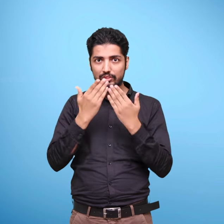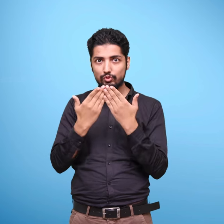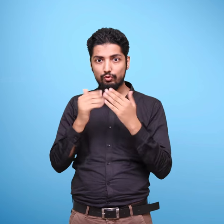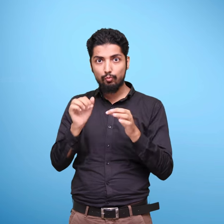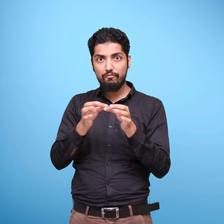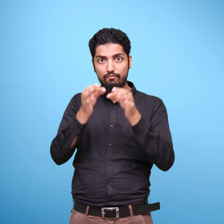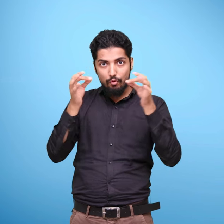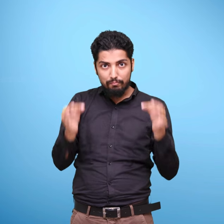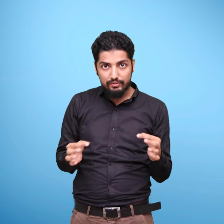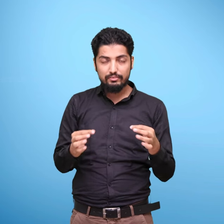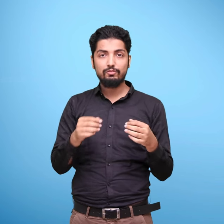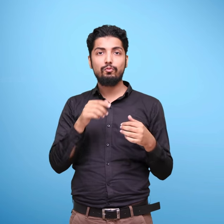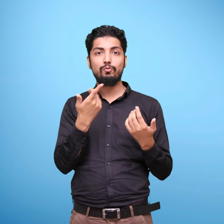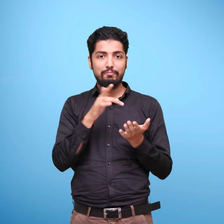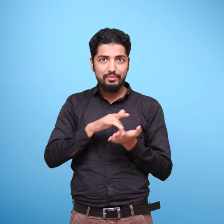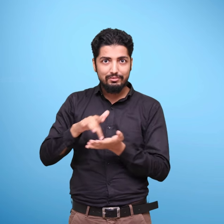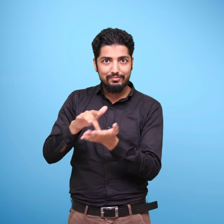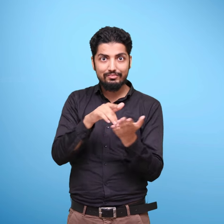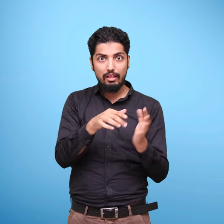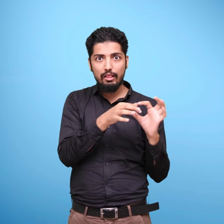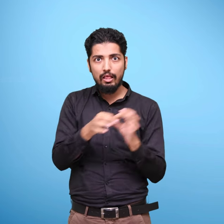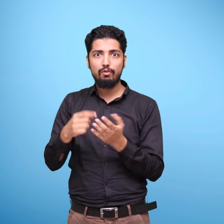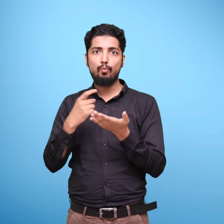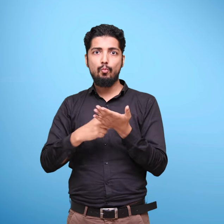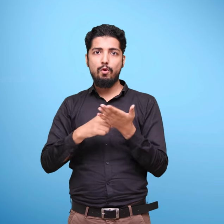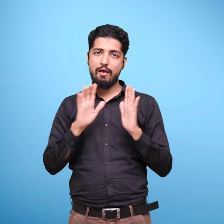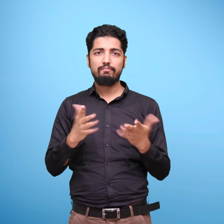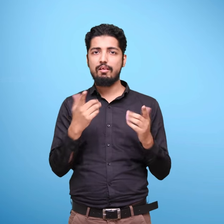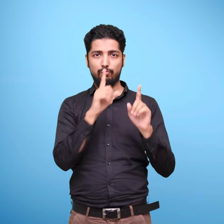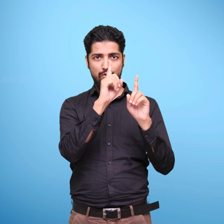ध्यान देती हैं जिसे आधार भूत स्तर की संग्या दी गई है।